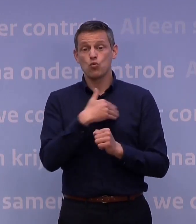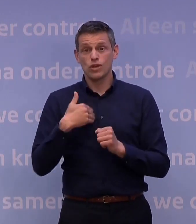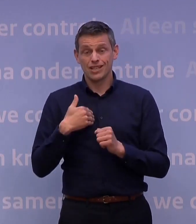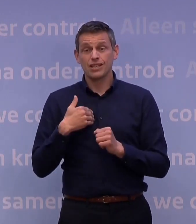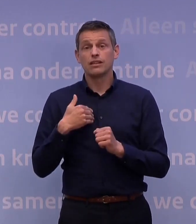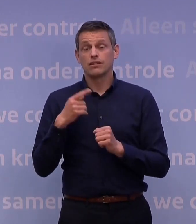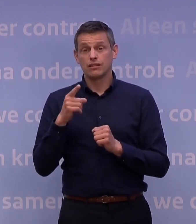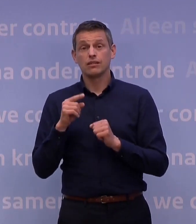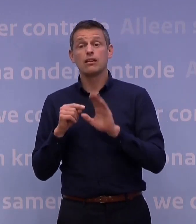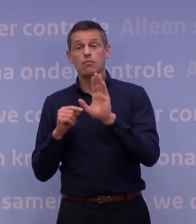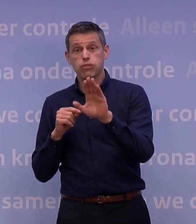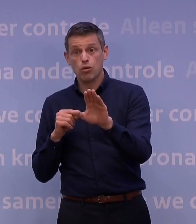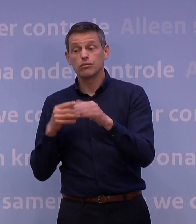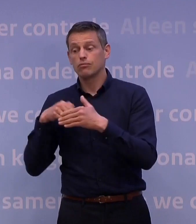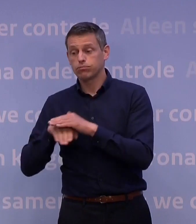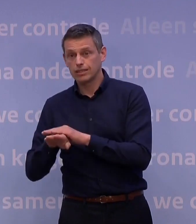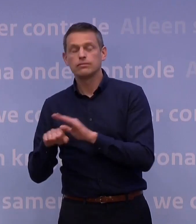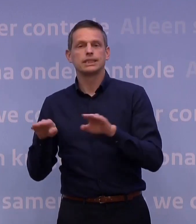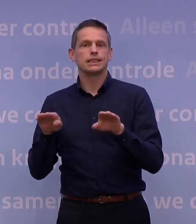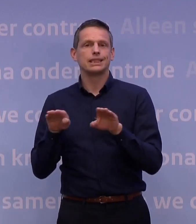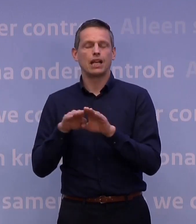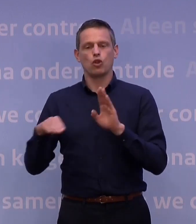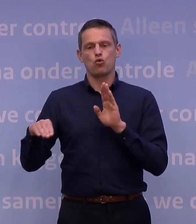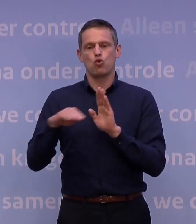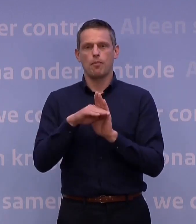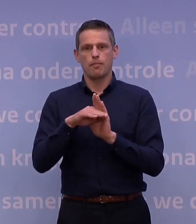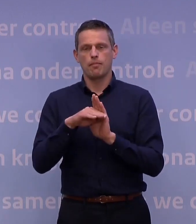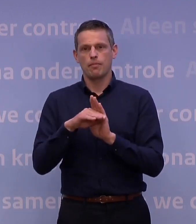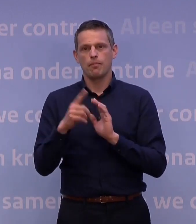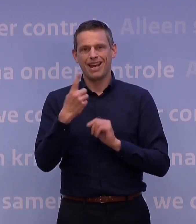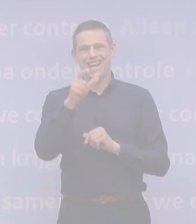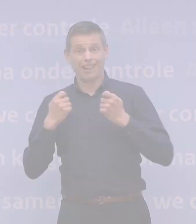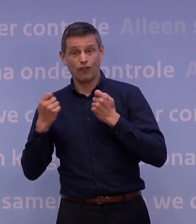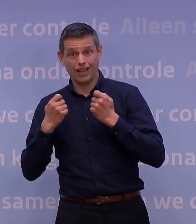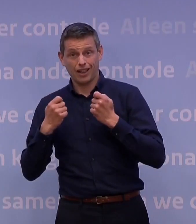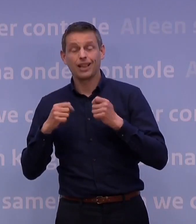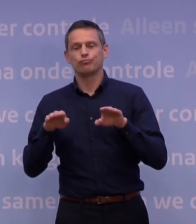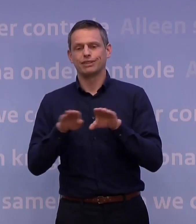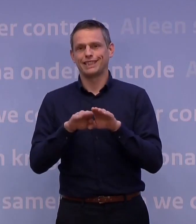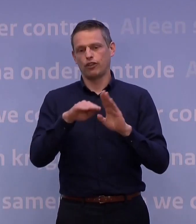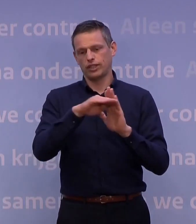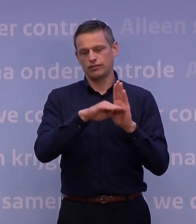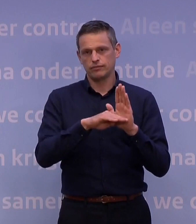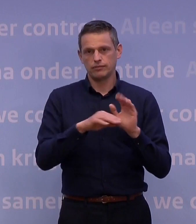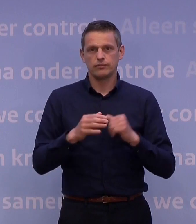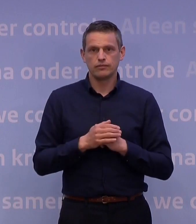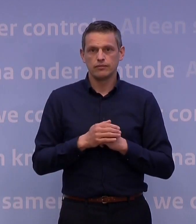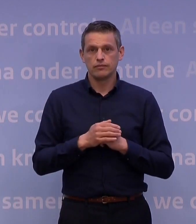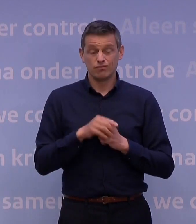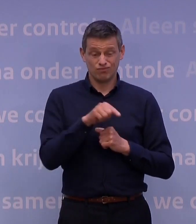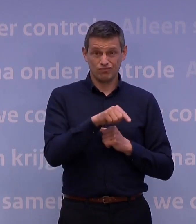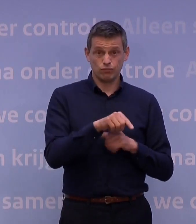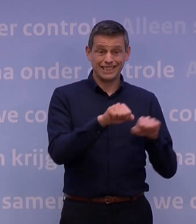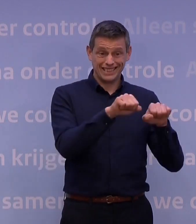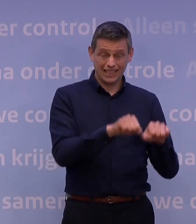en buiten dezelfde heldere norm van één persoon per 10 vierkante meter. Waar mensen zitten geldt vanaf